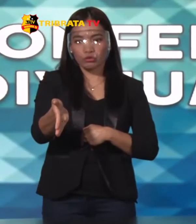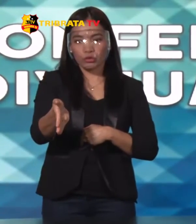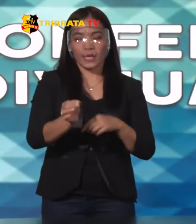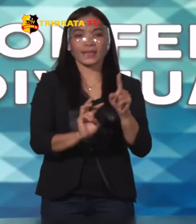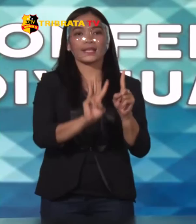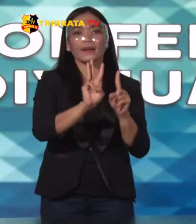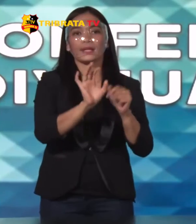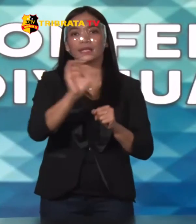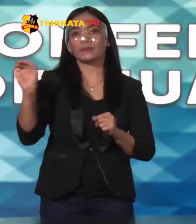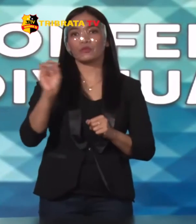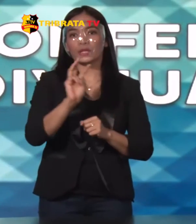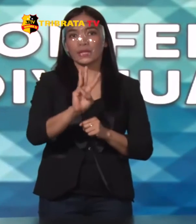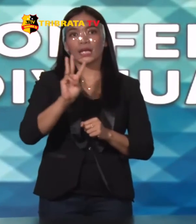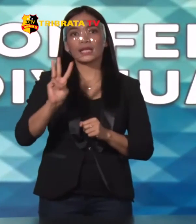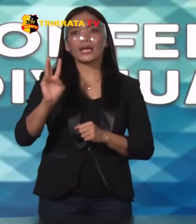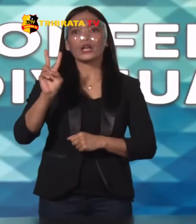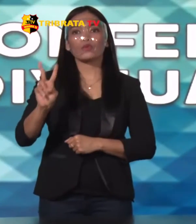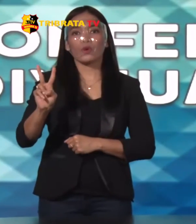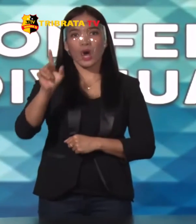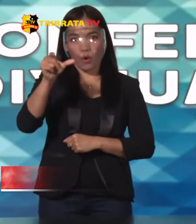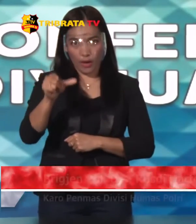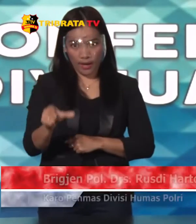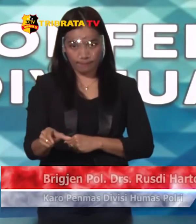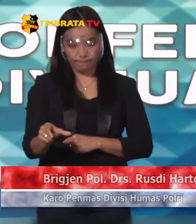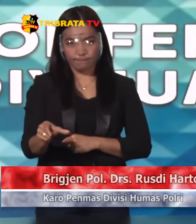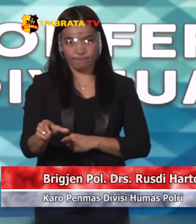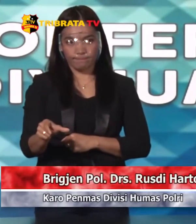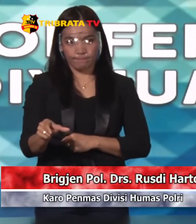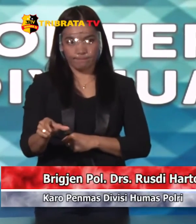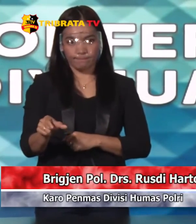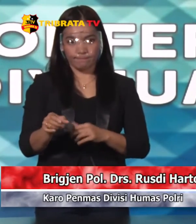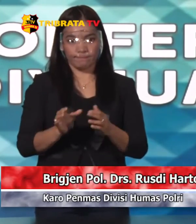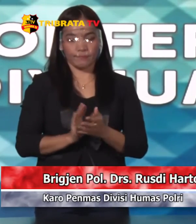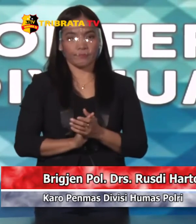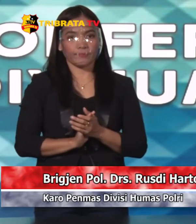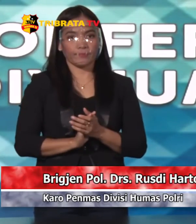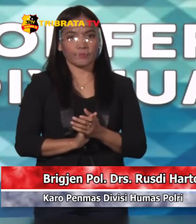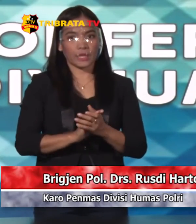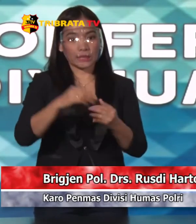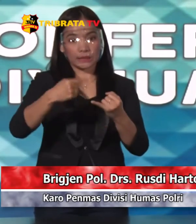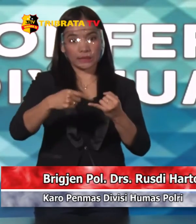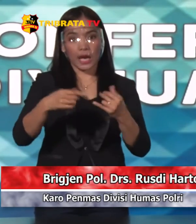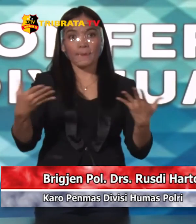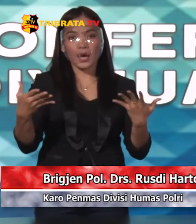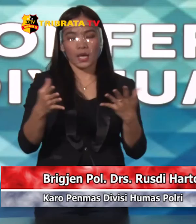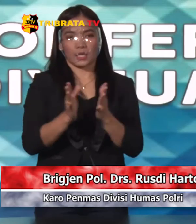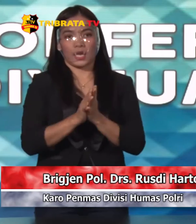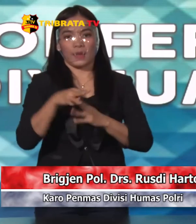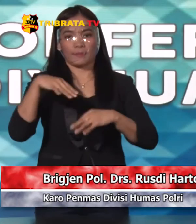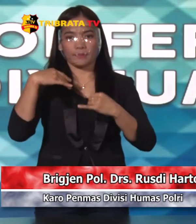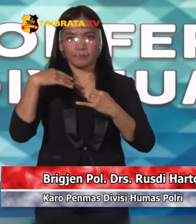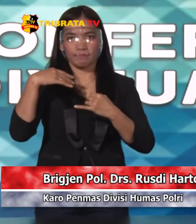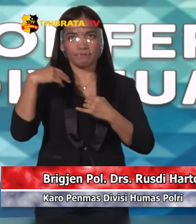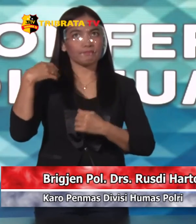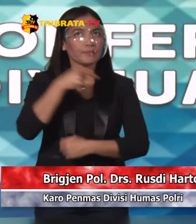.332 personil Dan sisanya merupakan instansi terkait Dari Pemda